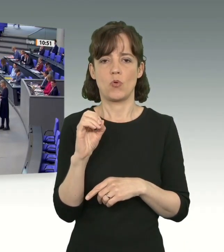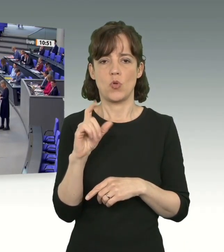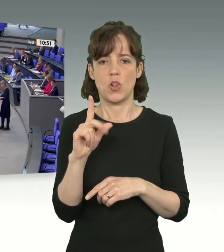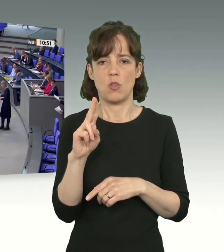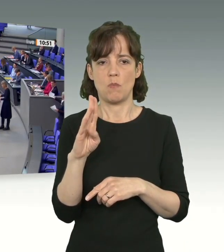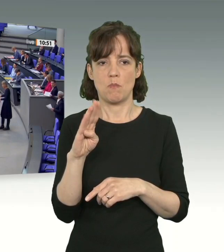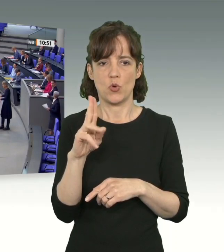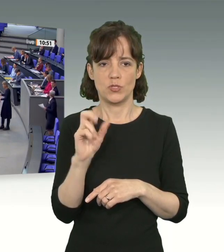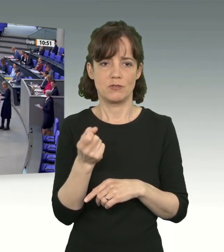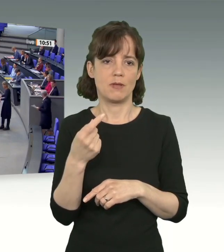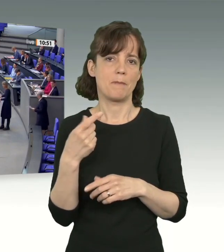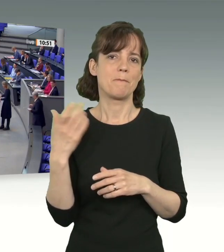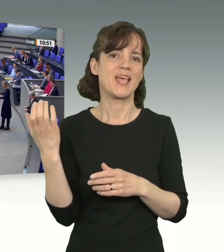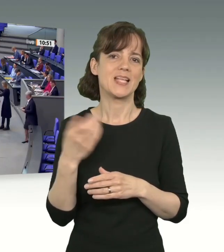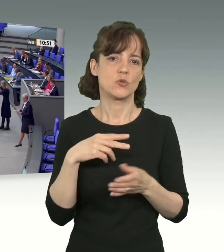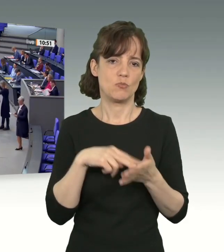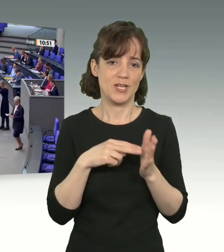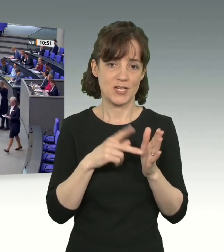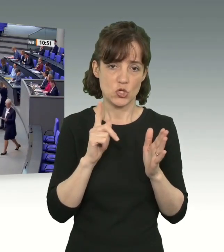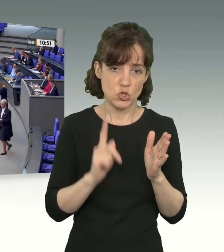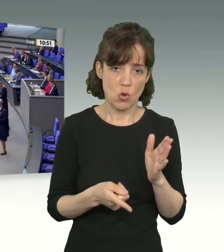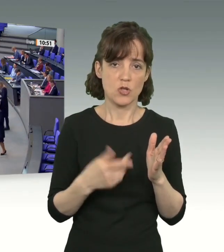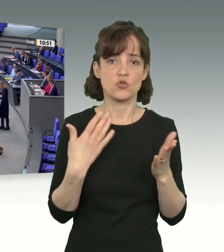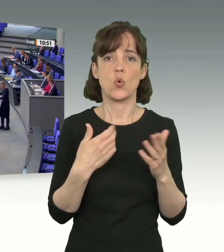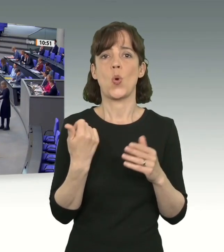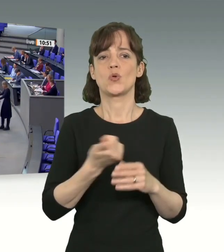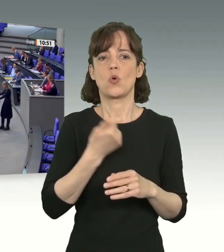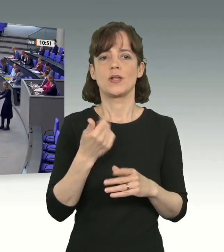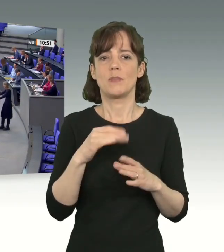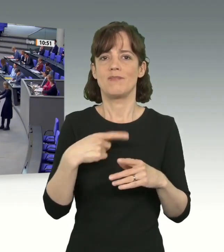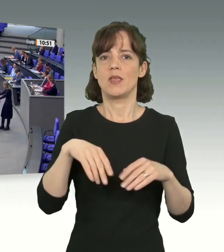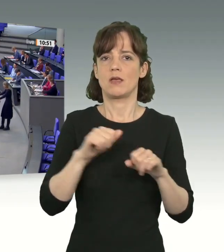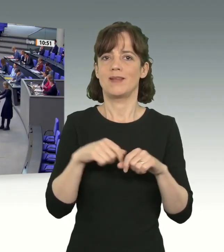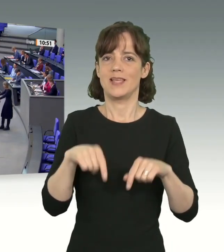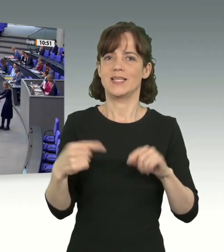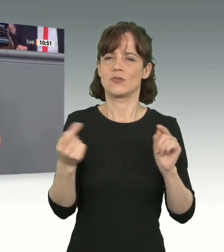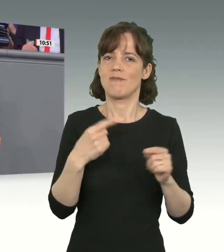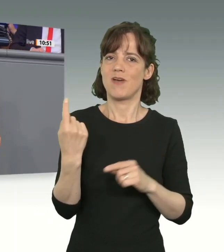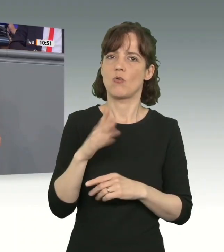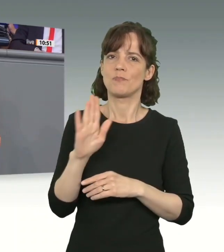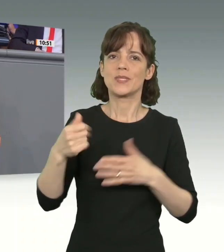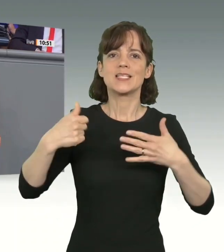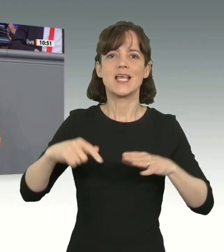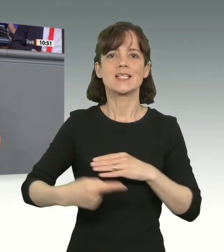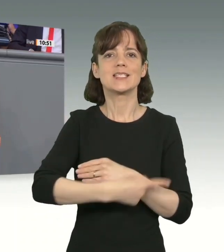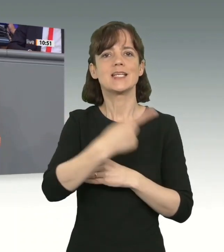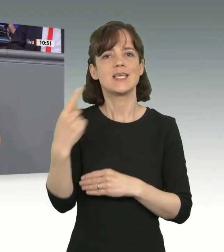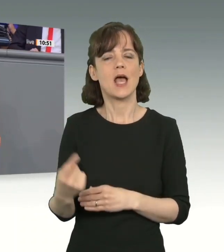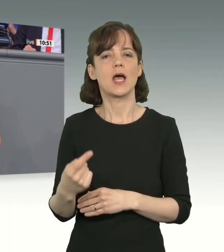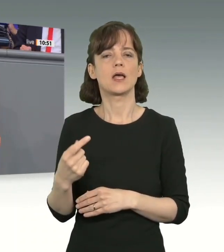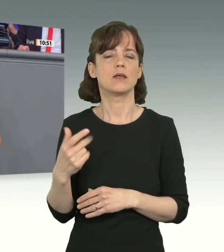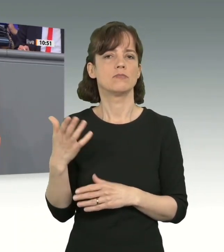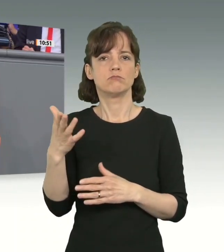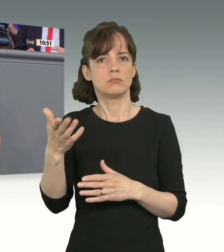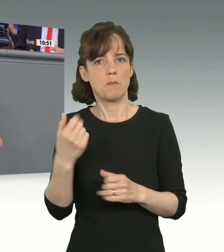das hier jetzt in einem Zusatzpunkt debattieren dürfen. Warum habt ihr dieses Ei des Kolumbus in euren 16 Jahren nicht gelegt und